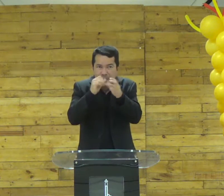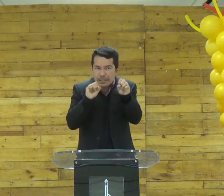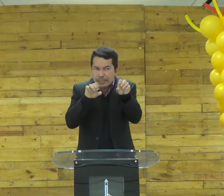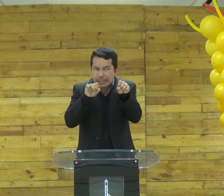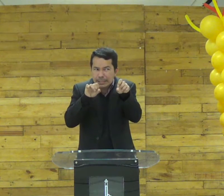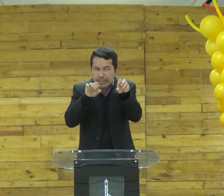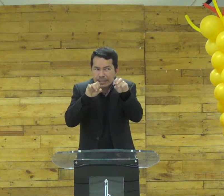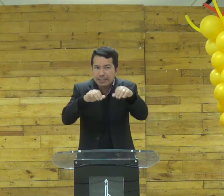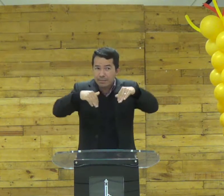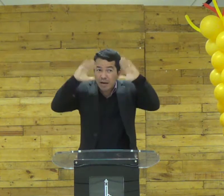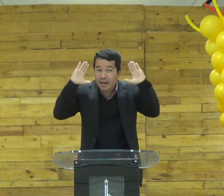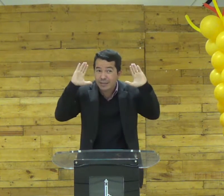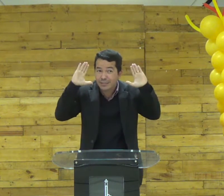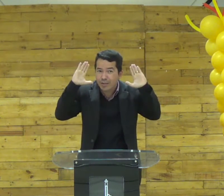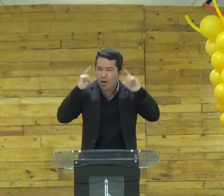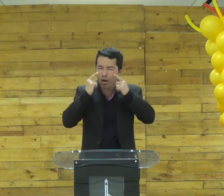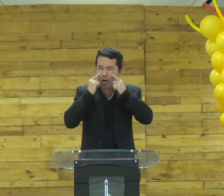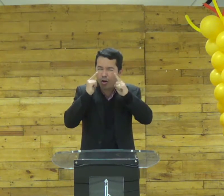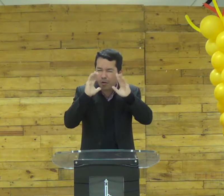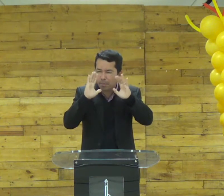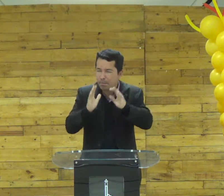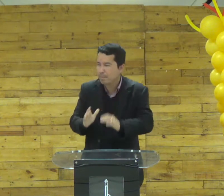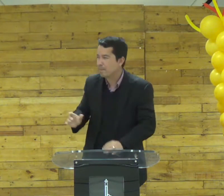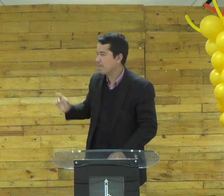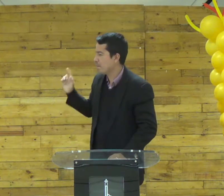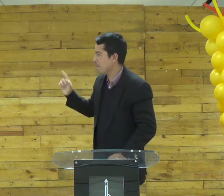veio pro mundo ele começou a ensinar uma coisa pra vocês vejam só